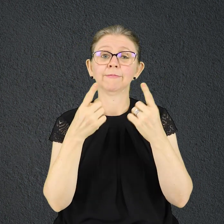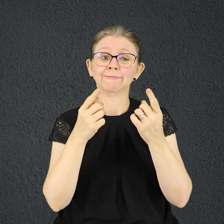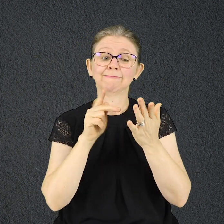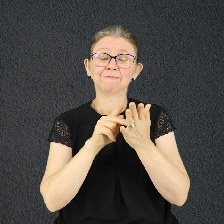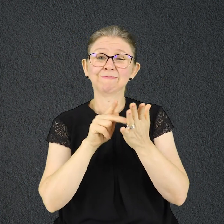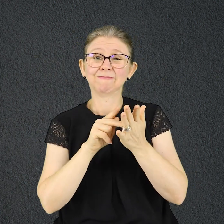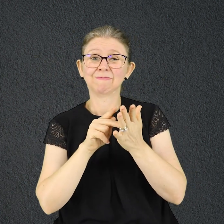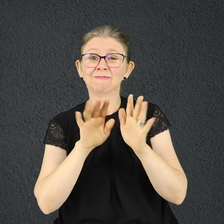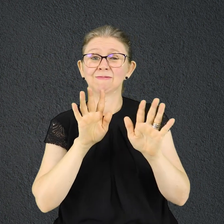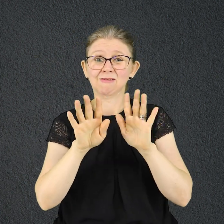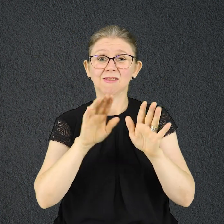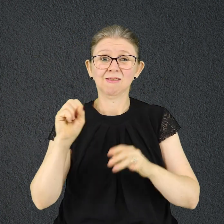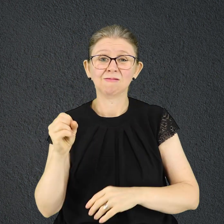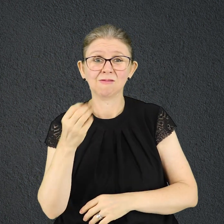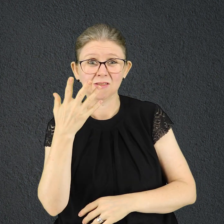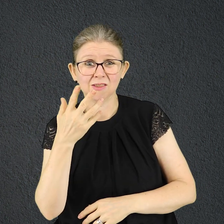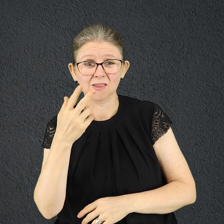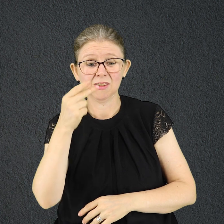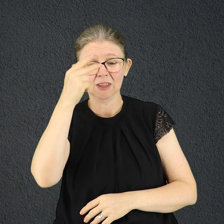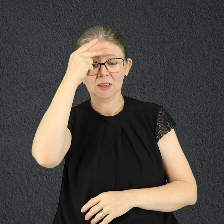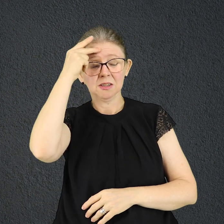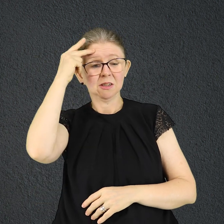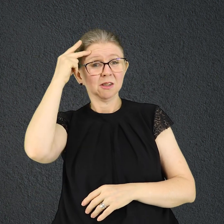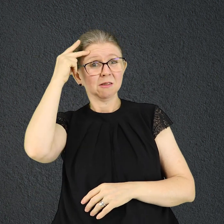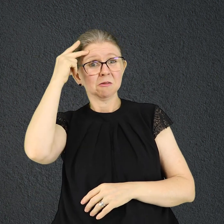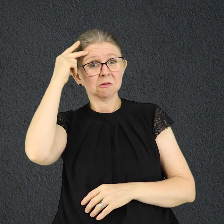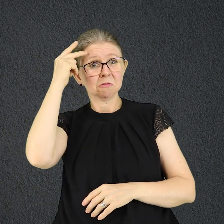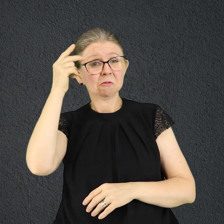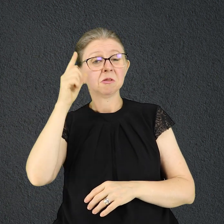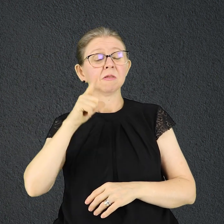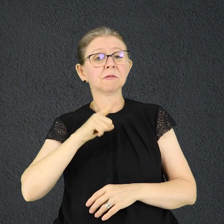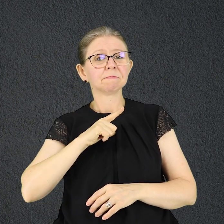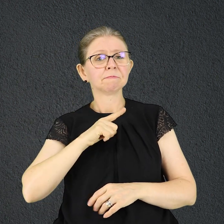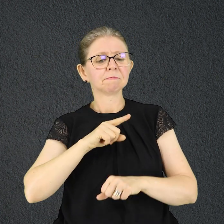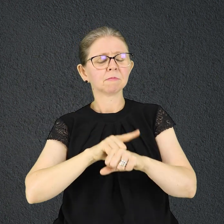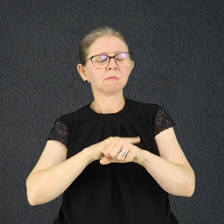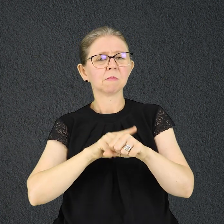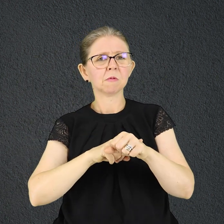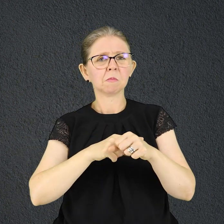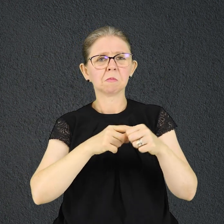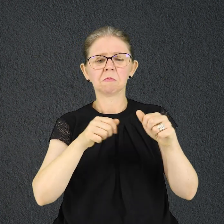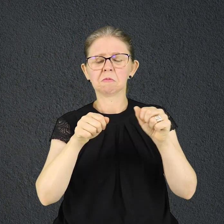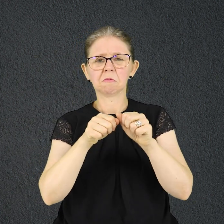coisas, menos para Jesus. Menos tempo ainda tem para agradecer pelo presente recebido.